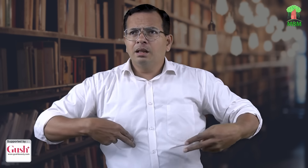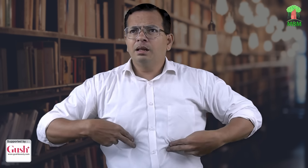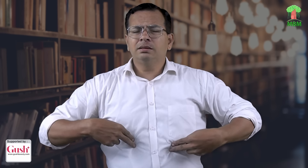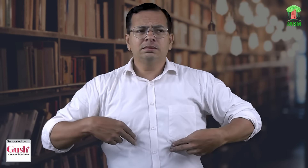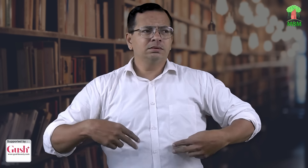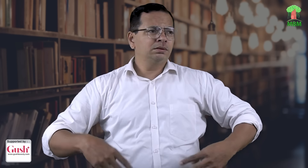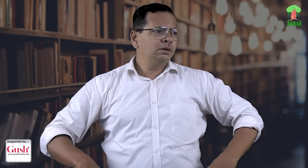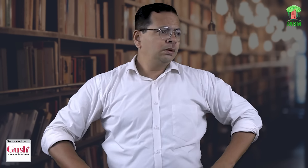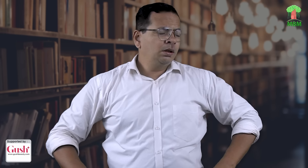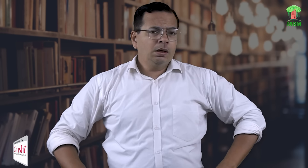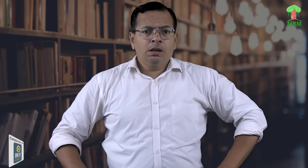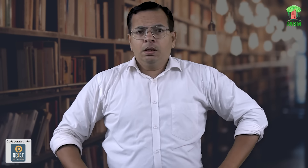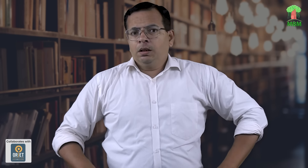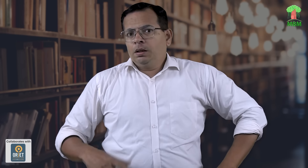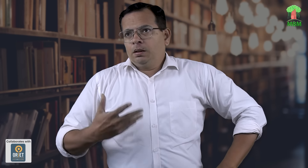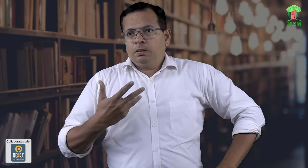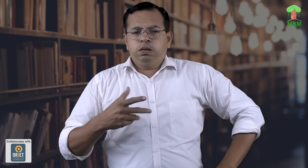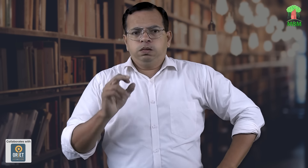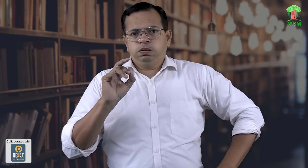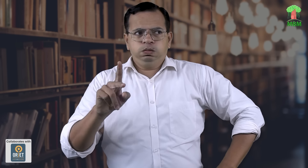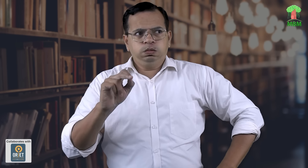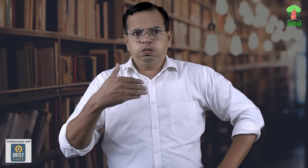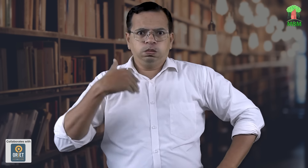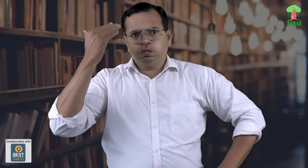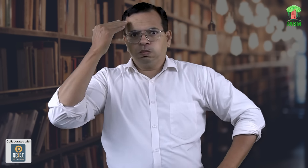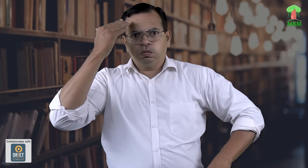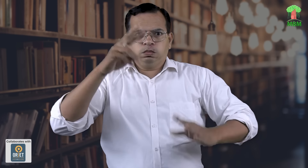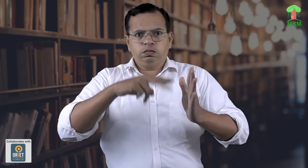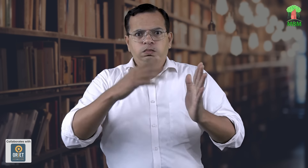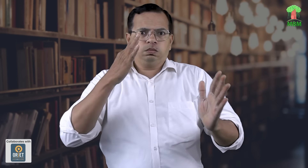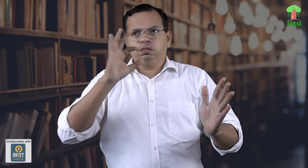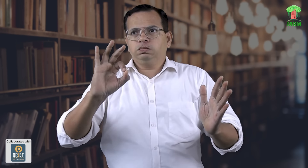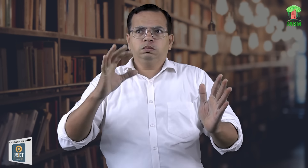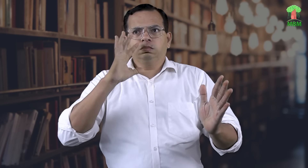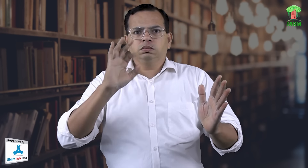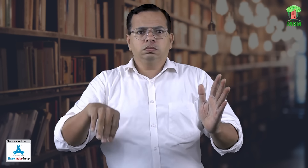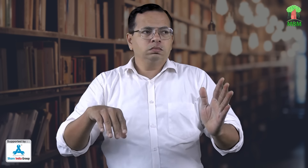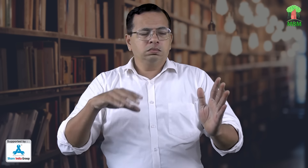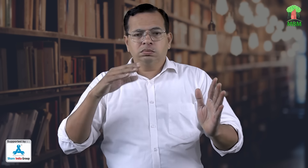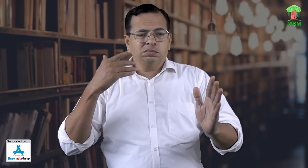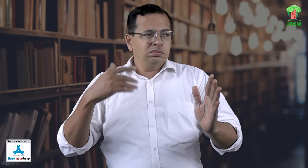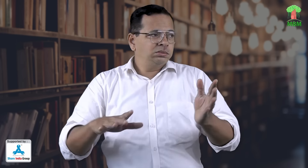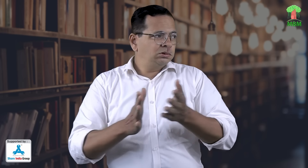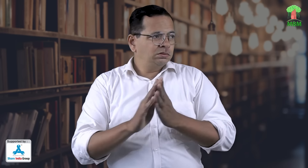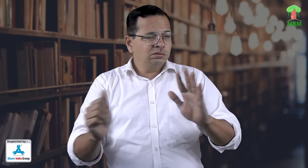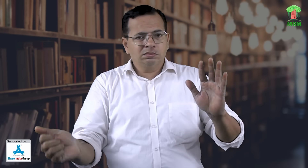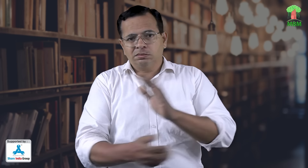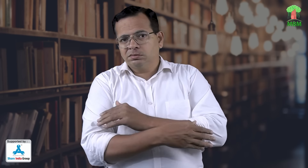हैं चलिए देखते हैं ठीक है मालूम है मुझे किताबे पढ़ना बहुत जरूरी है